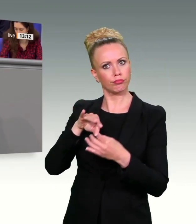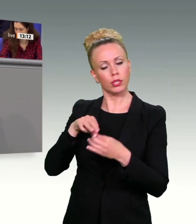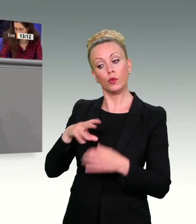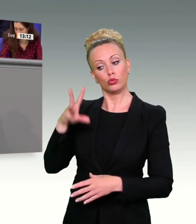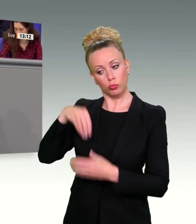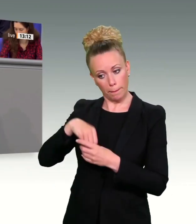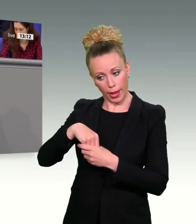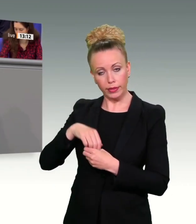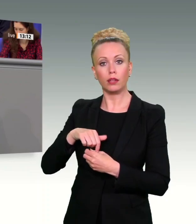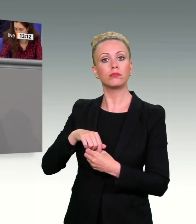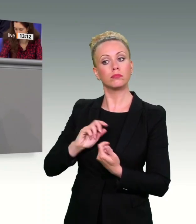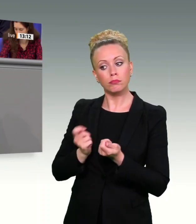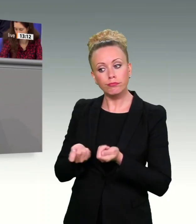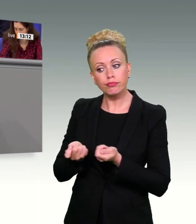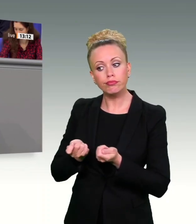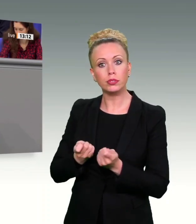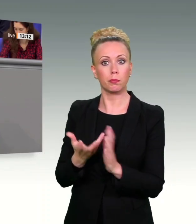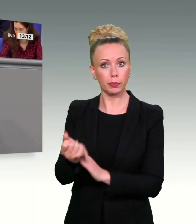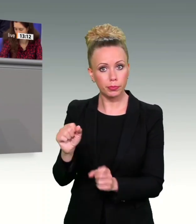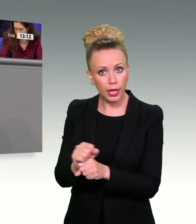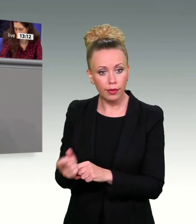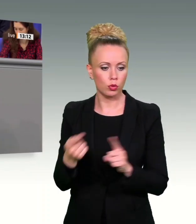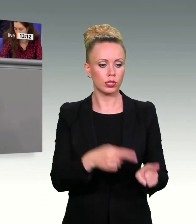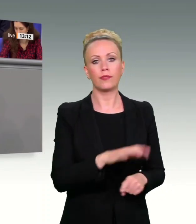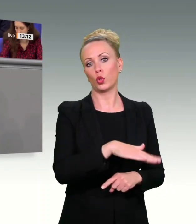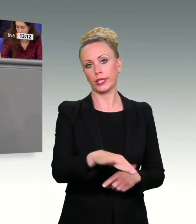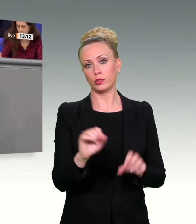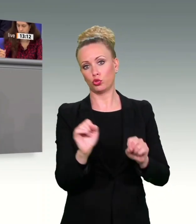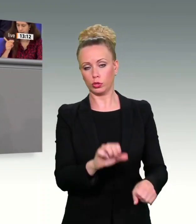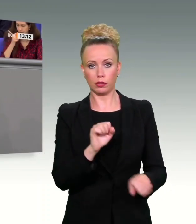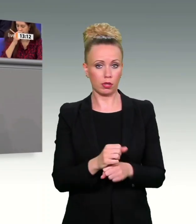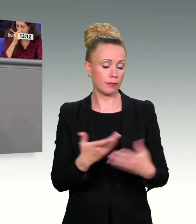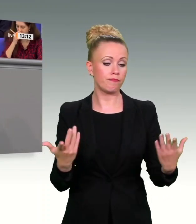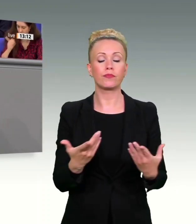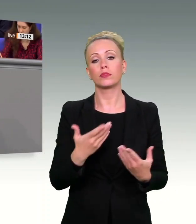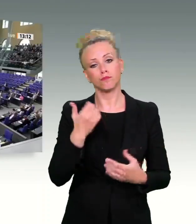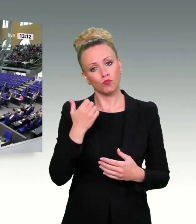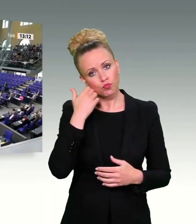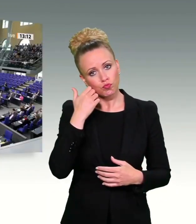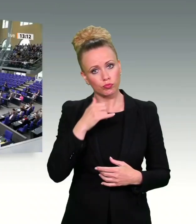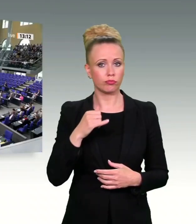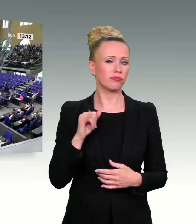einzusetzen? Ganz einfache Frage. Mein Appell, entscheiden Sie sich gegen Ignoranz und für Kinderschutz. Vielen herzlichen Dank.